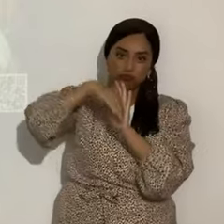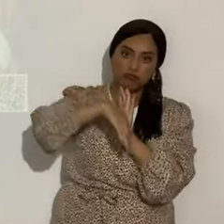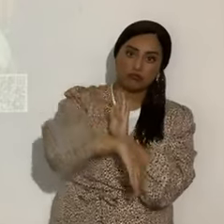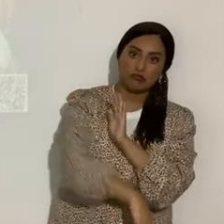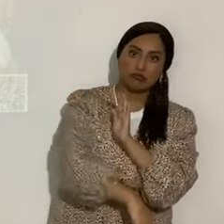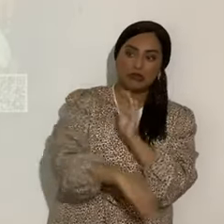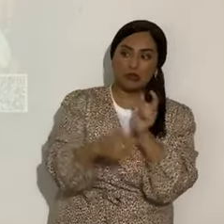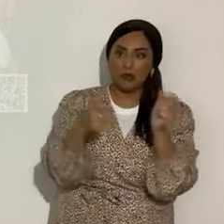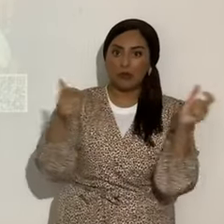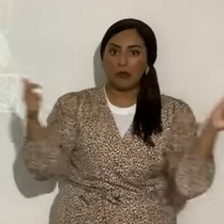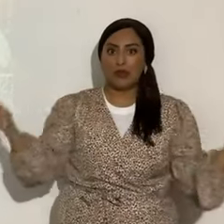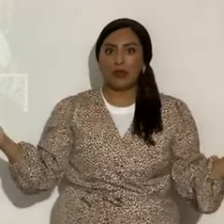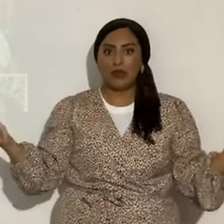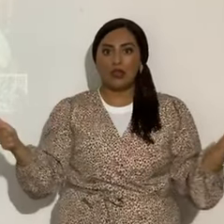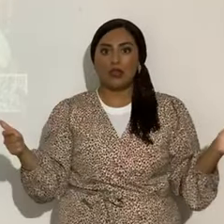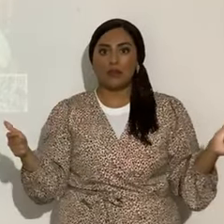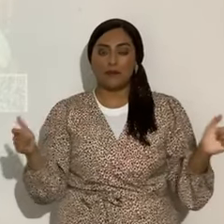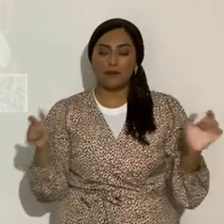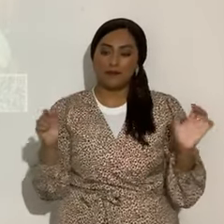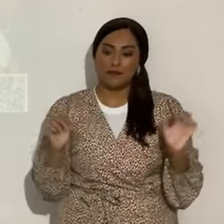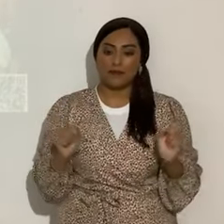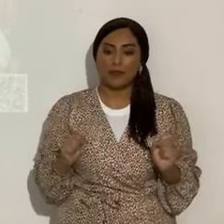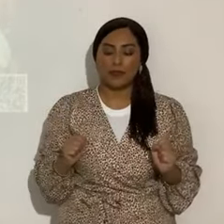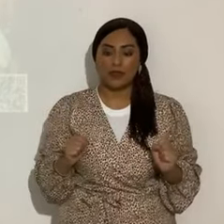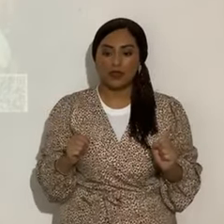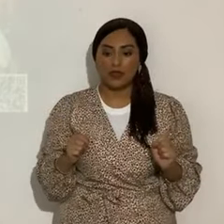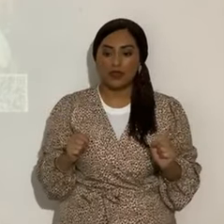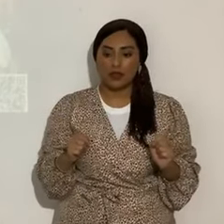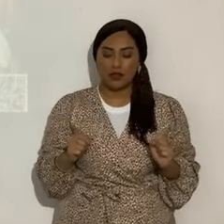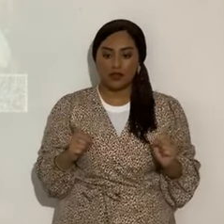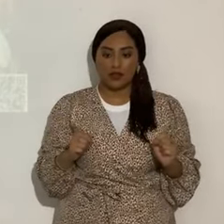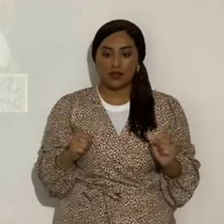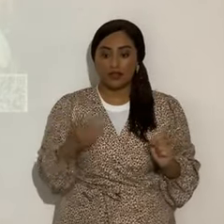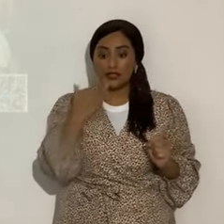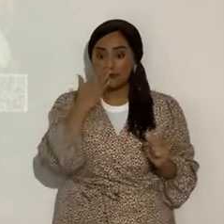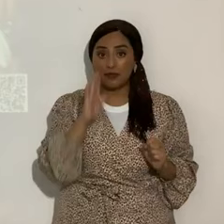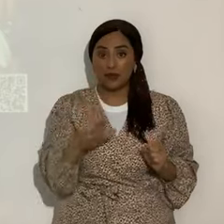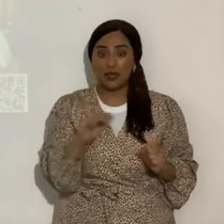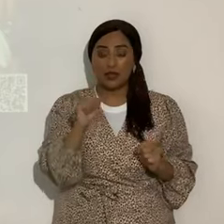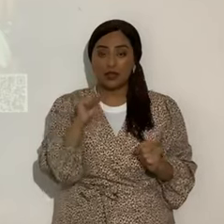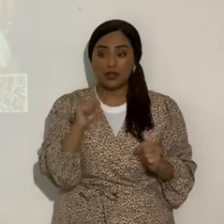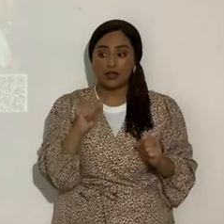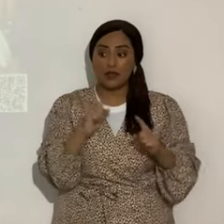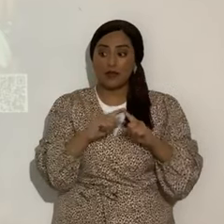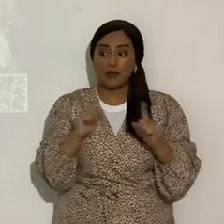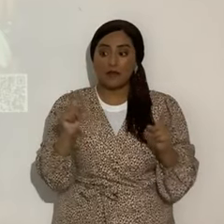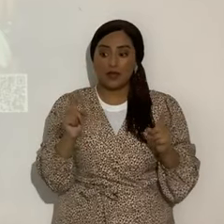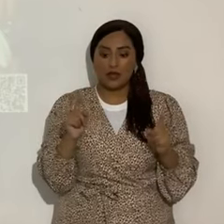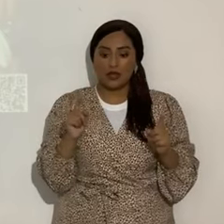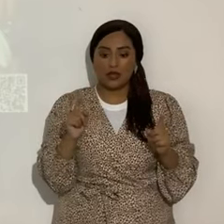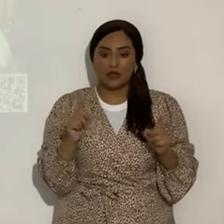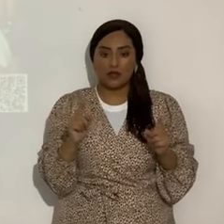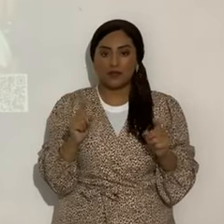Súper gigante. Está bien, digo, está bien, está mal, pues, pero me refiero, las aseguradoras les pagan